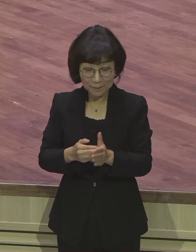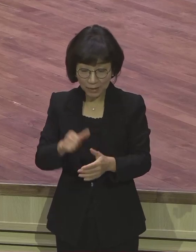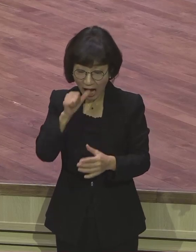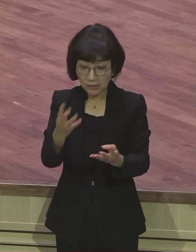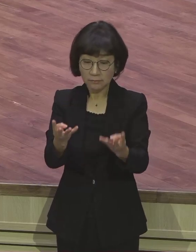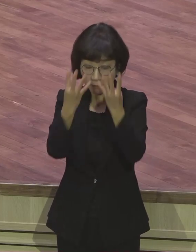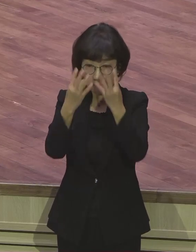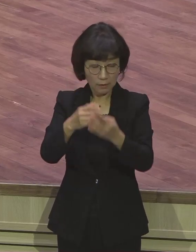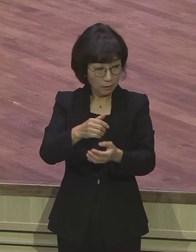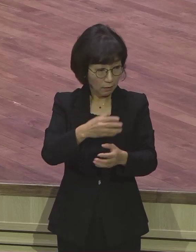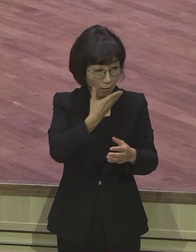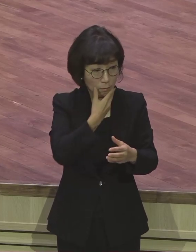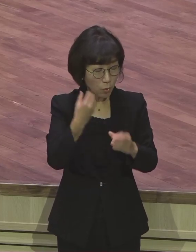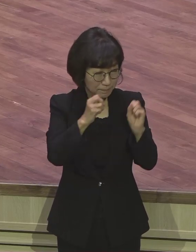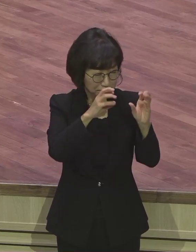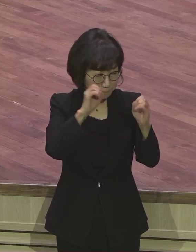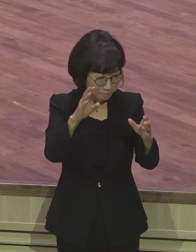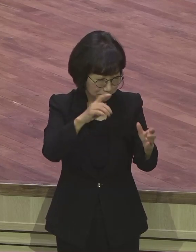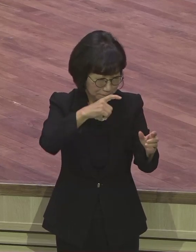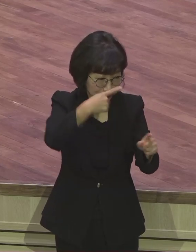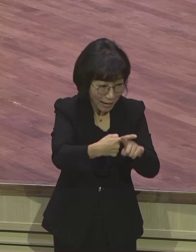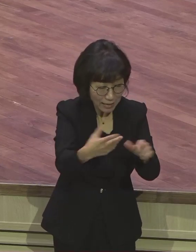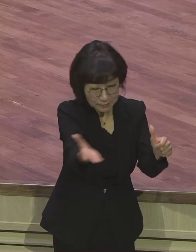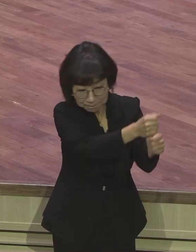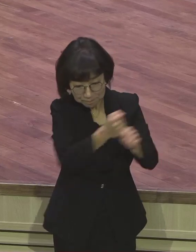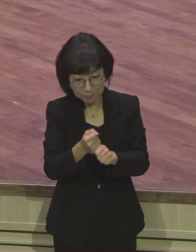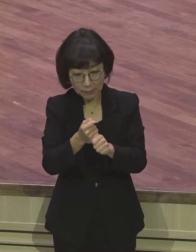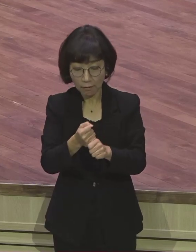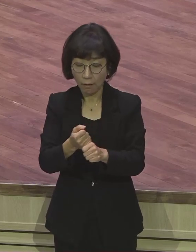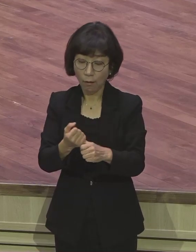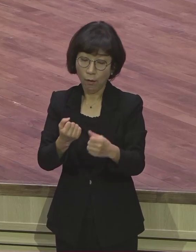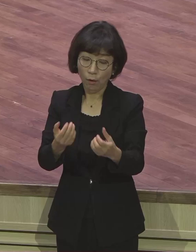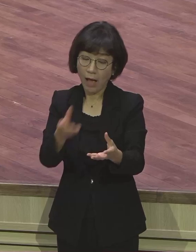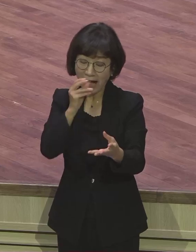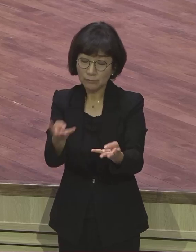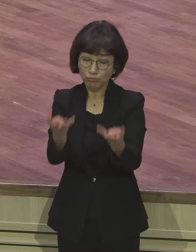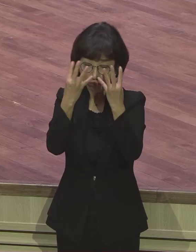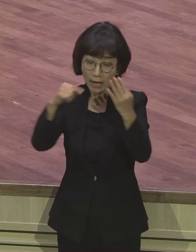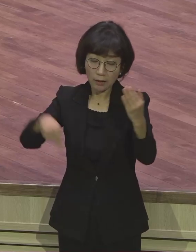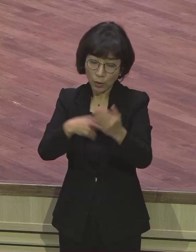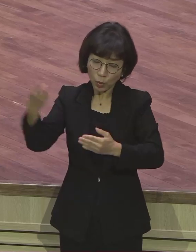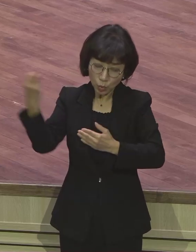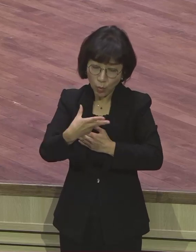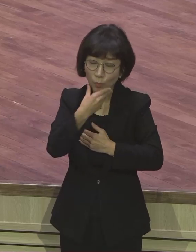사도 바울은 쇠사슬에 매인 사신으로 그 사명을 감동했어요.